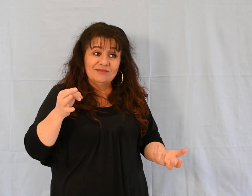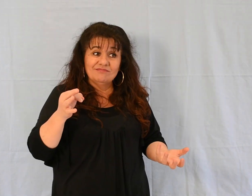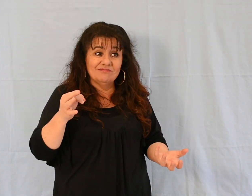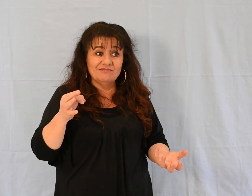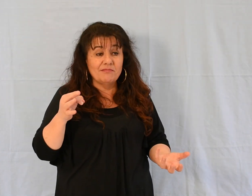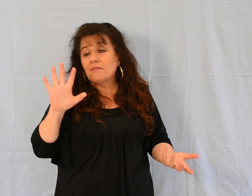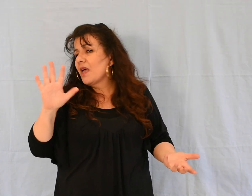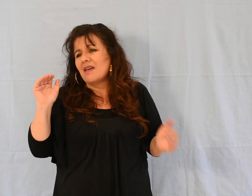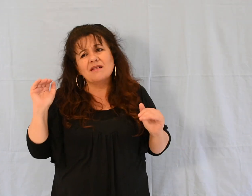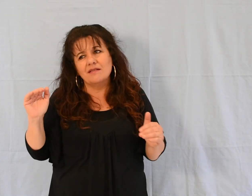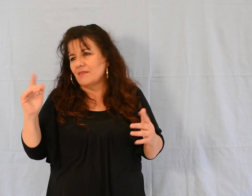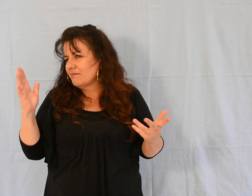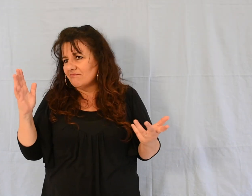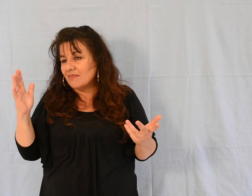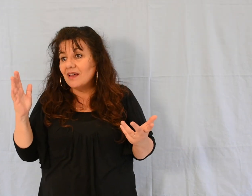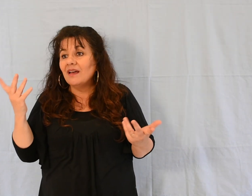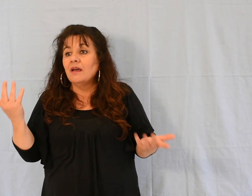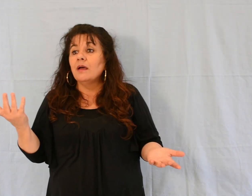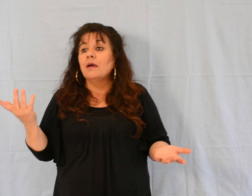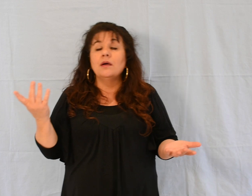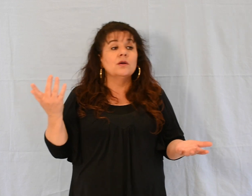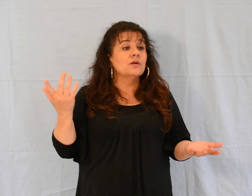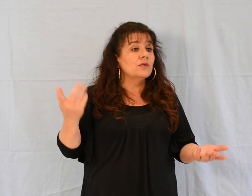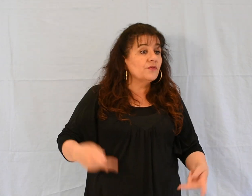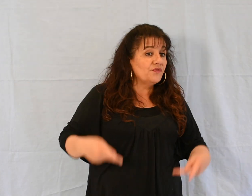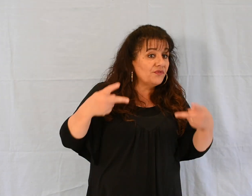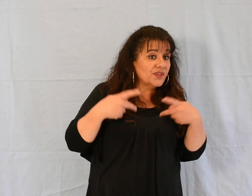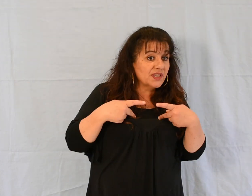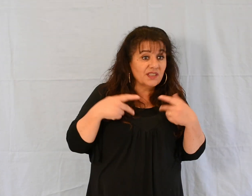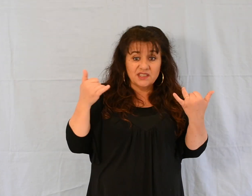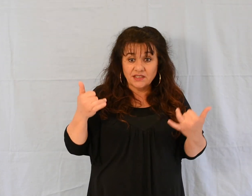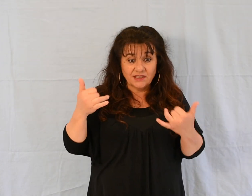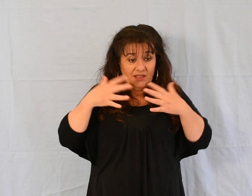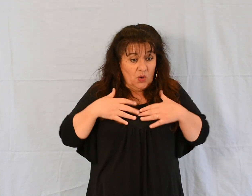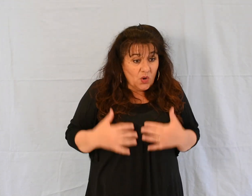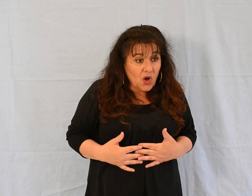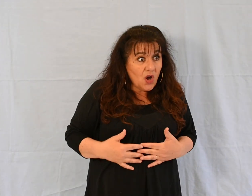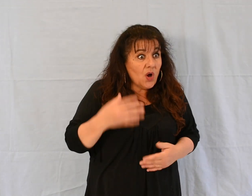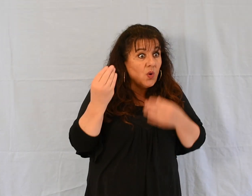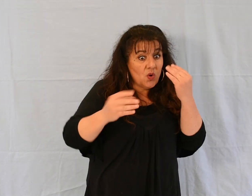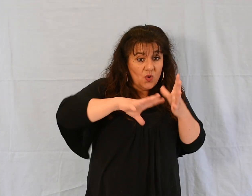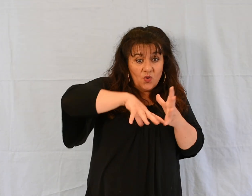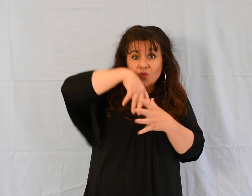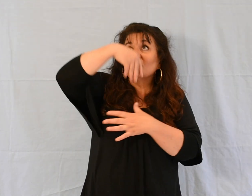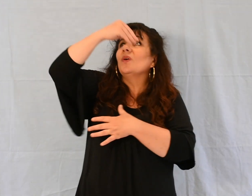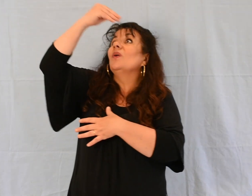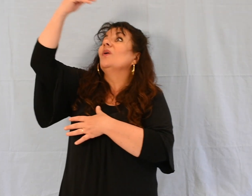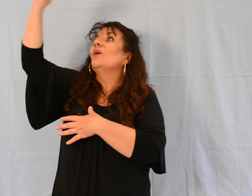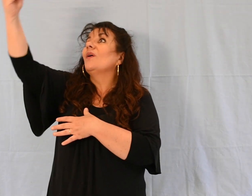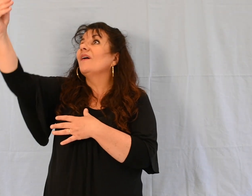Mais de toute manière Que nous demeurions dans ce corps Ou en dehors Notre ambition